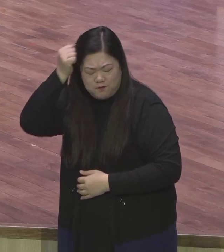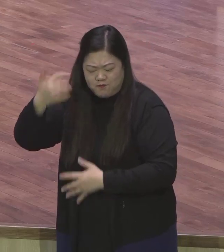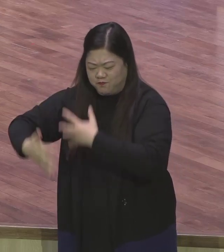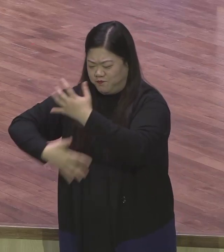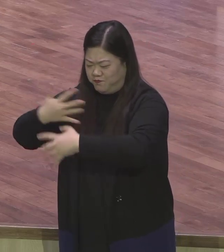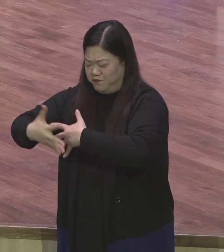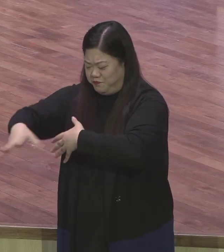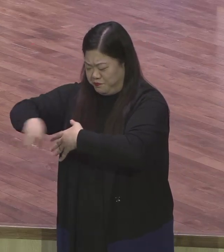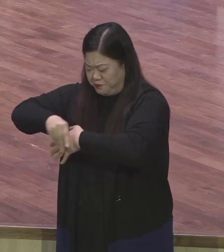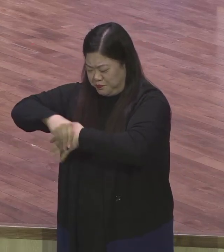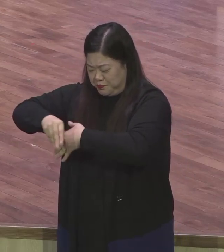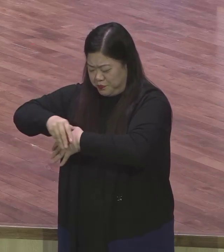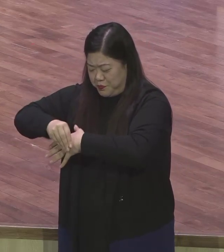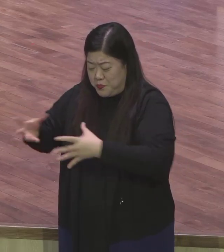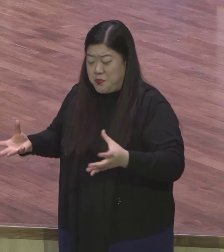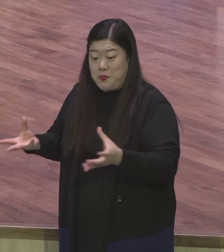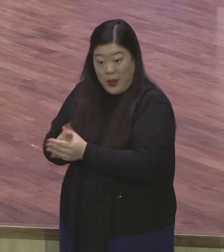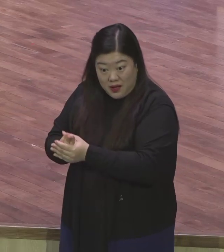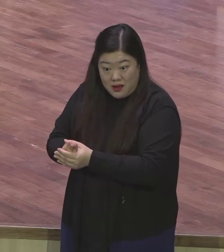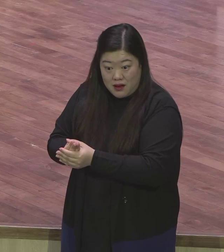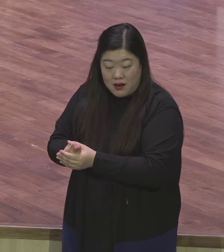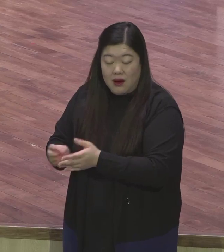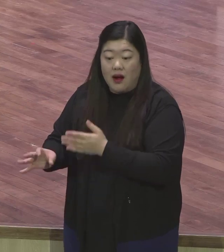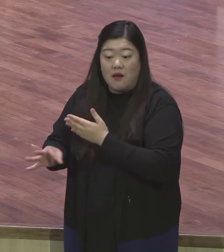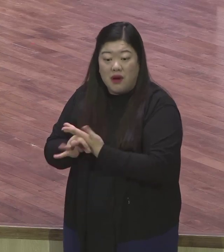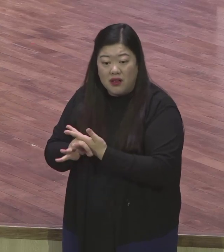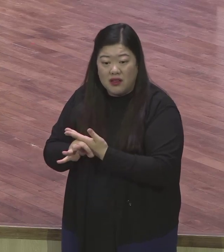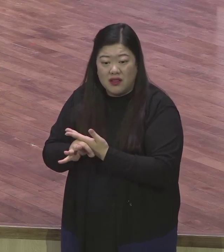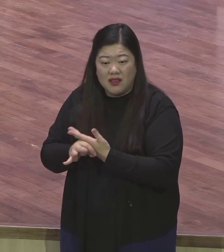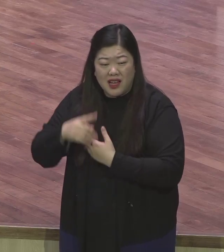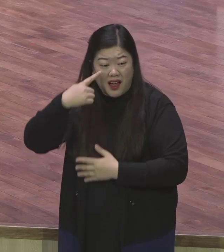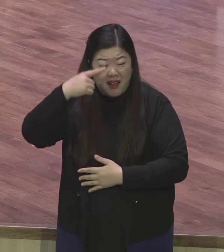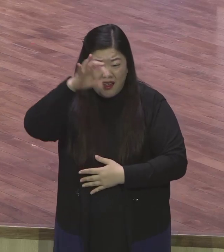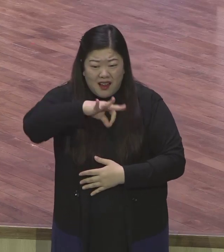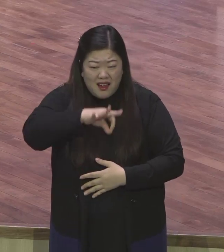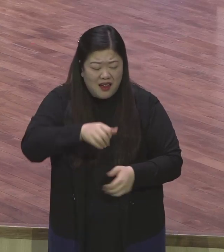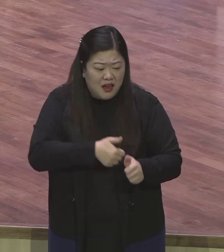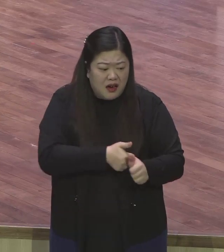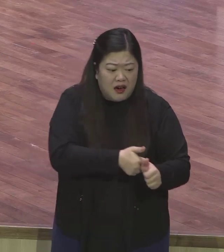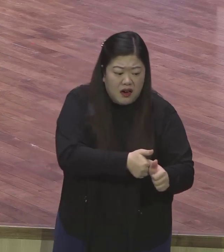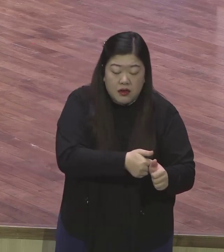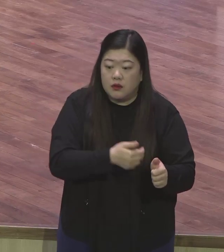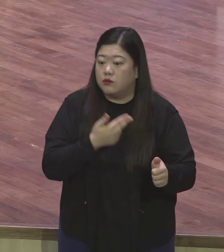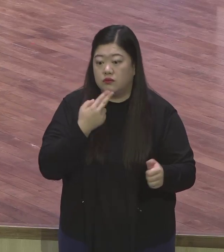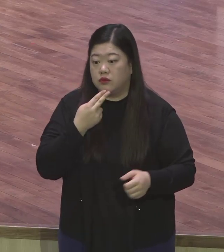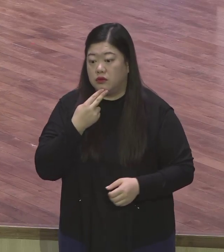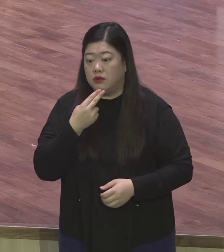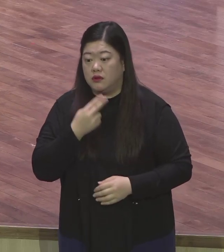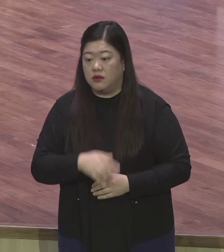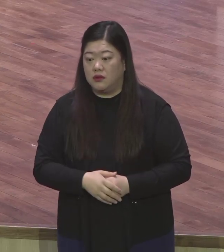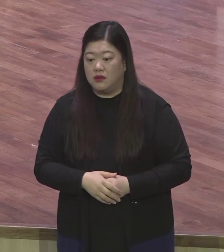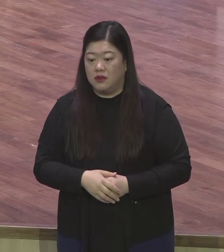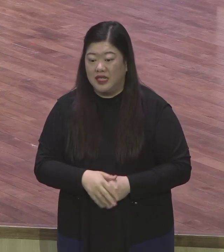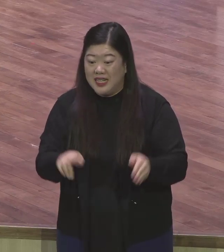각인된 사람의 특징은 서론 인생을 살지 않습니다. 서론 인생을 살지 않습니다. 불신자처럼 살지 않아요.